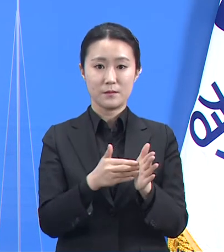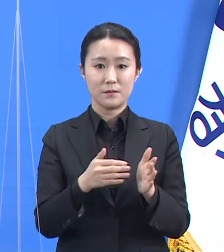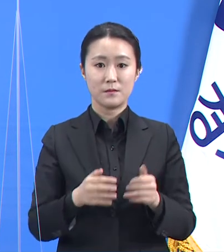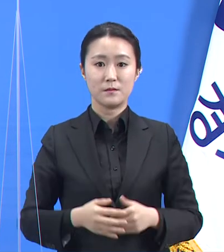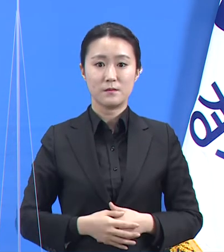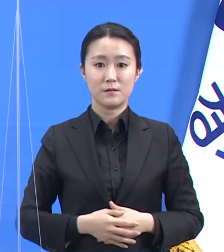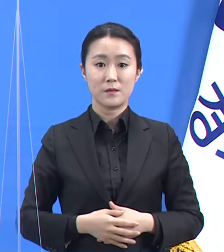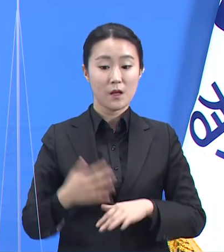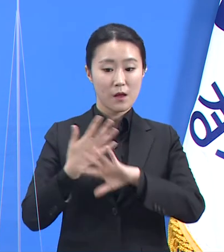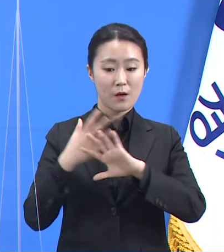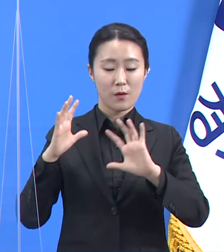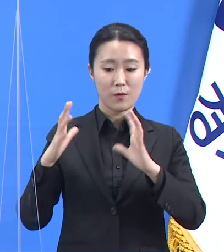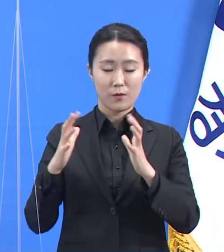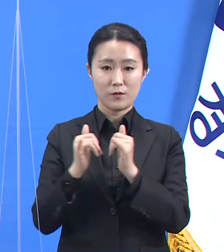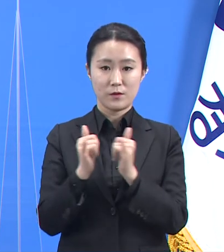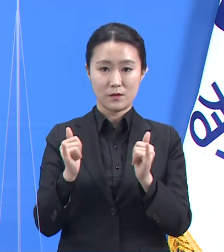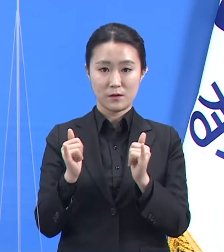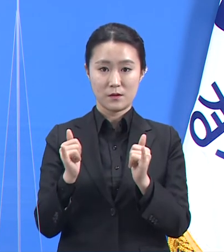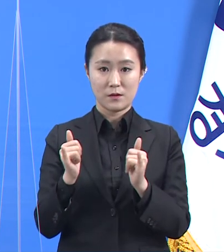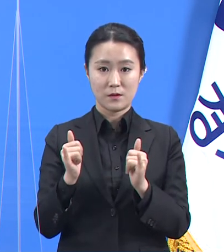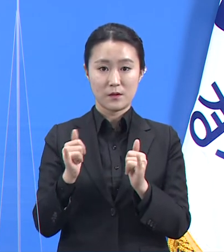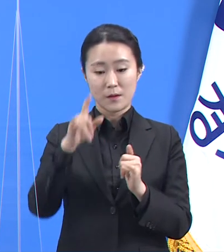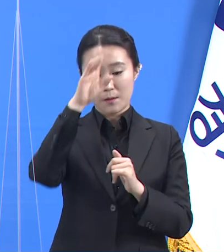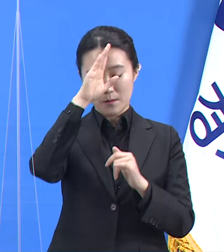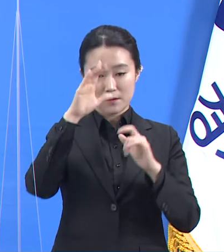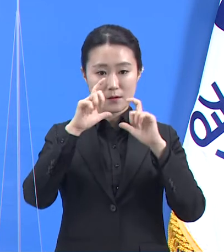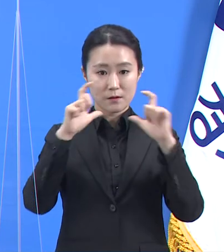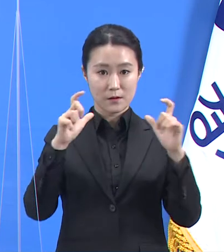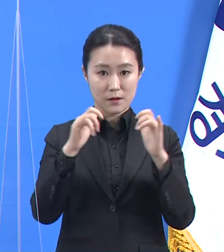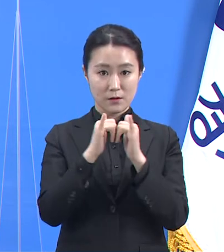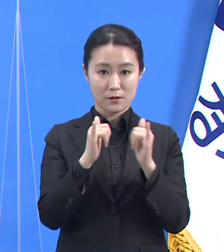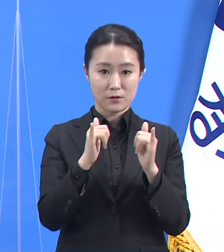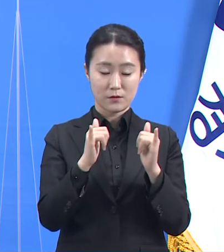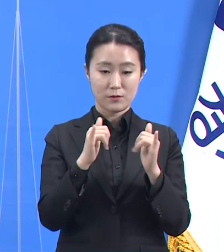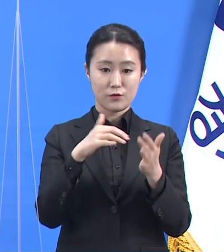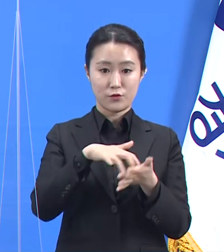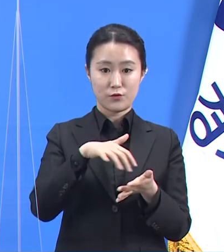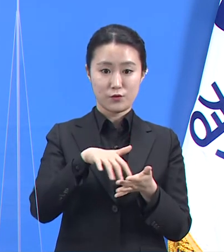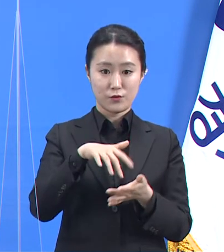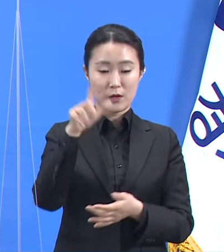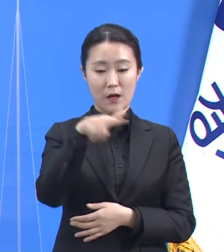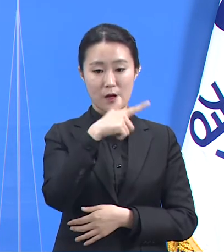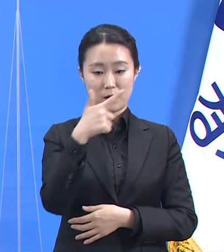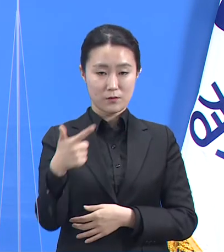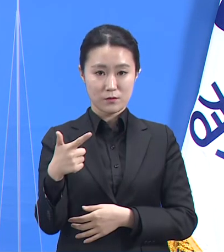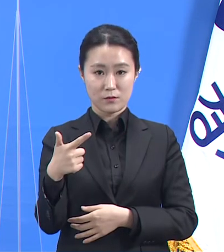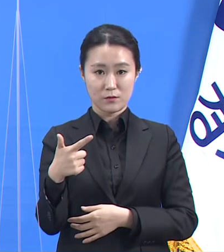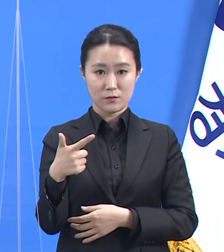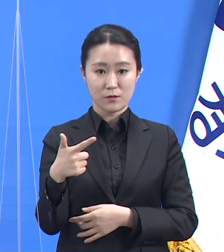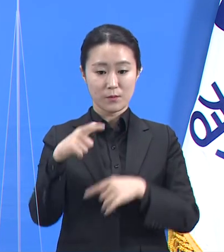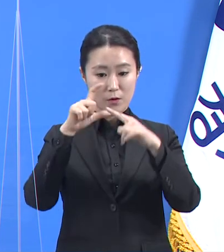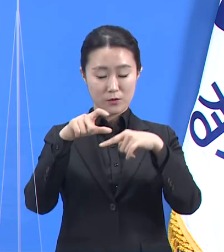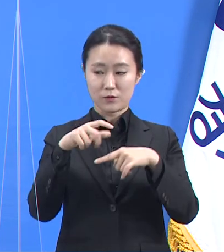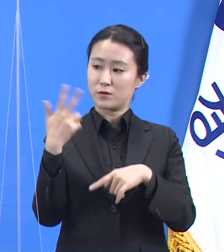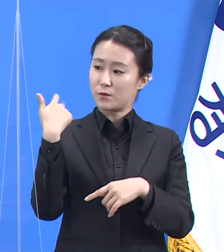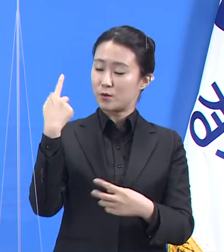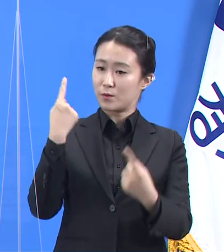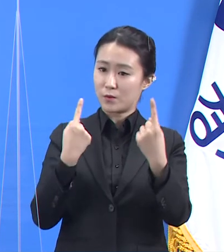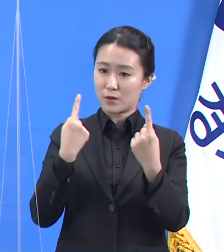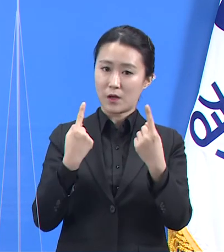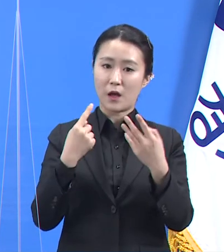외국인 확진자 역시 일평균 24명으로 전주 33명 대비 9명 감소하였습니다.